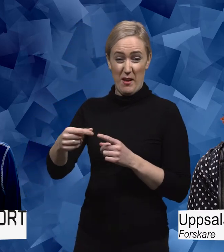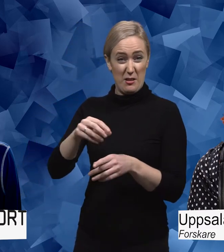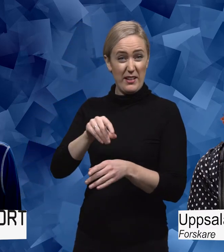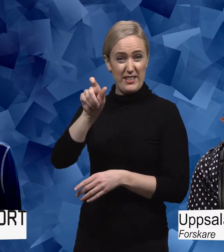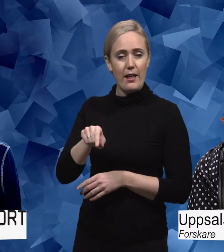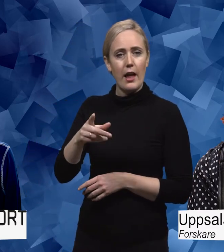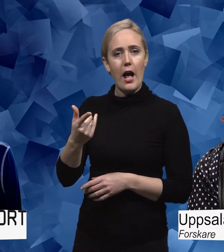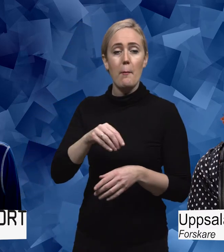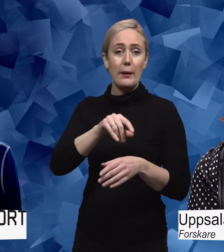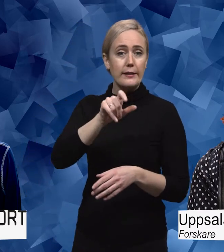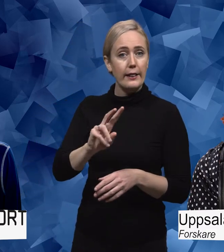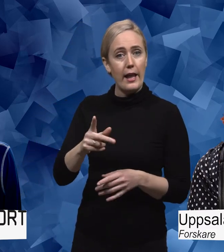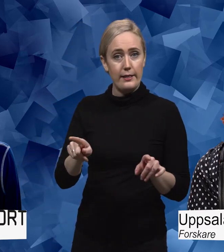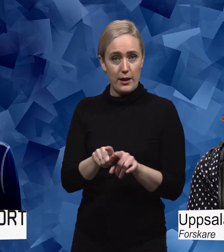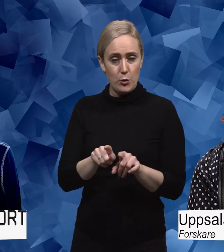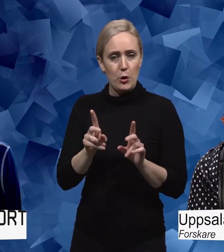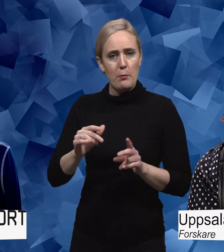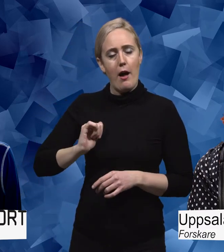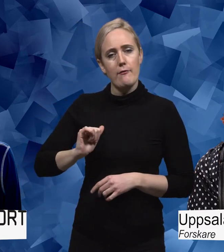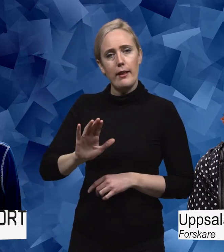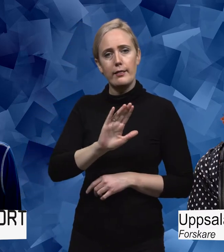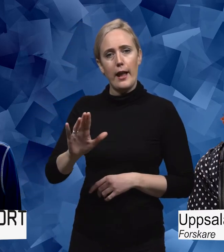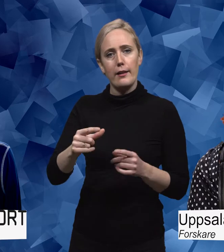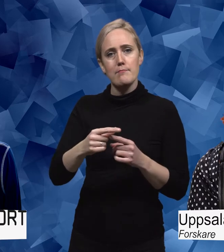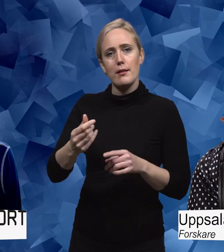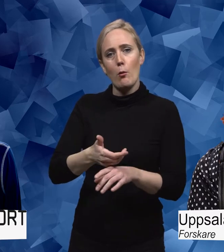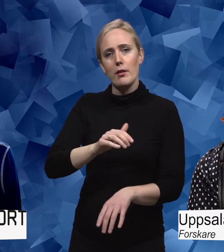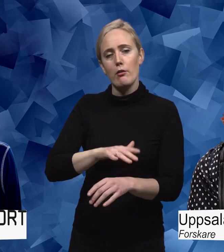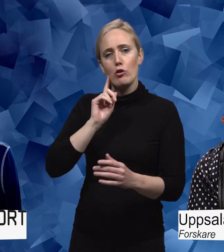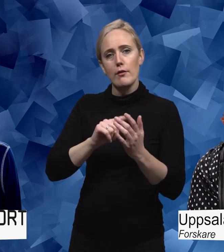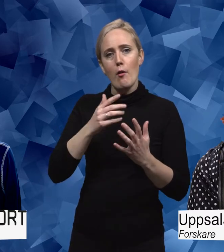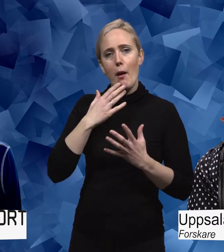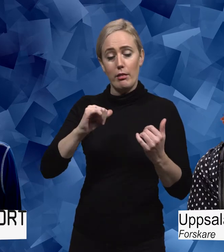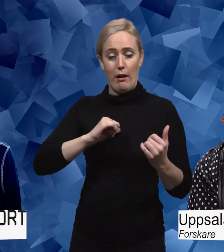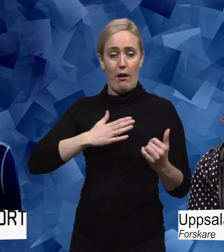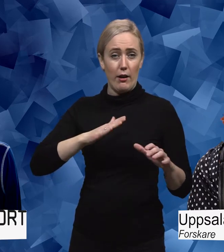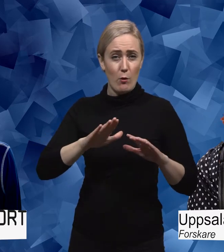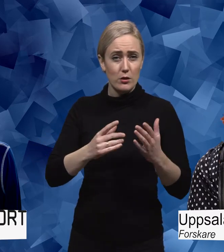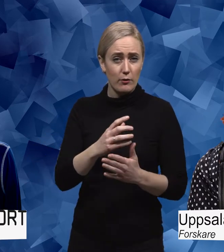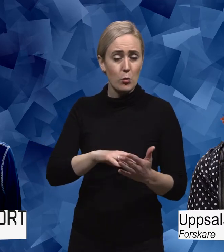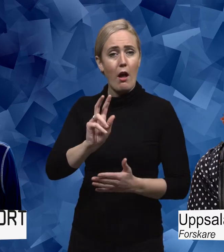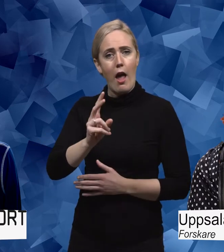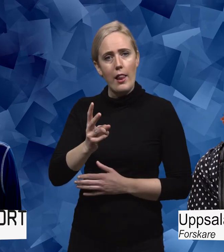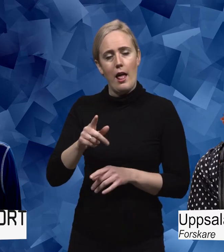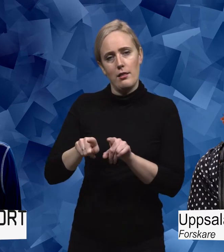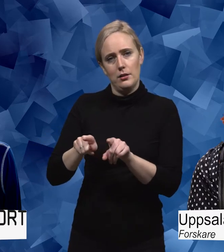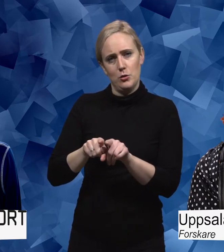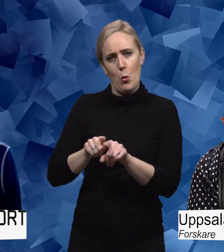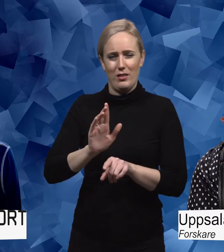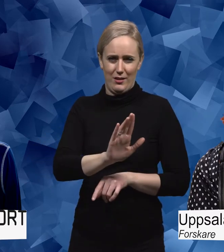som använder sina spetskompetenser för att förbättra antingen sin egen vårdsituation eller sin närstående. Och det är viktigt också att det